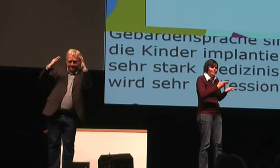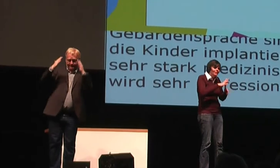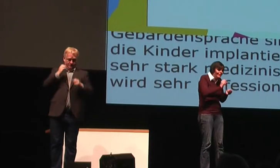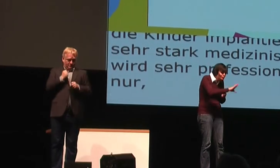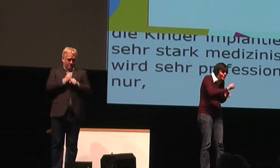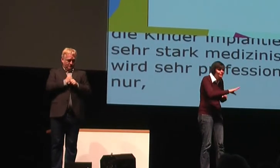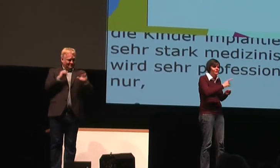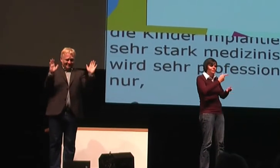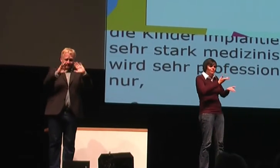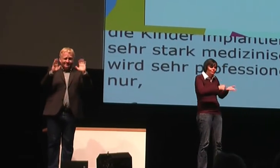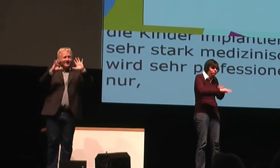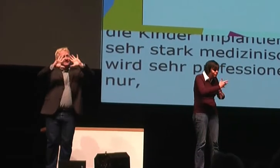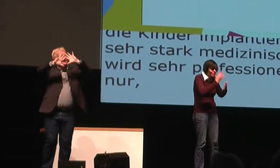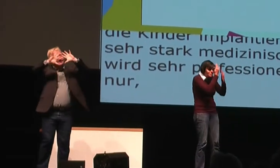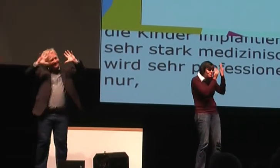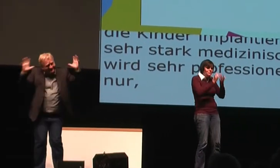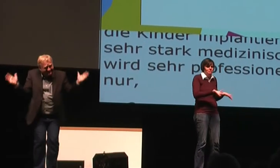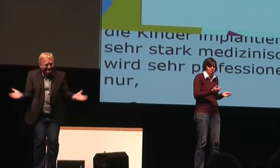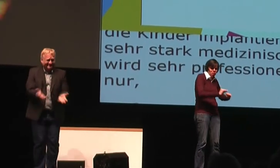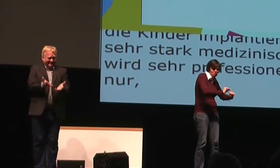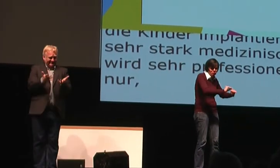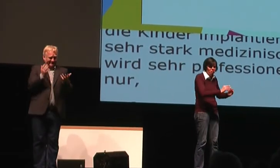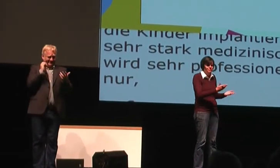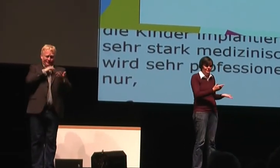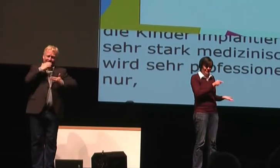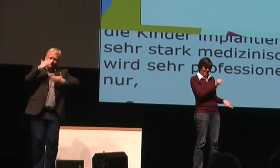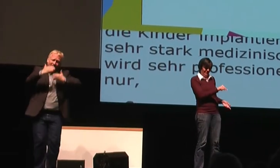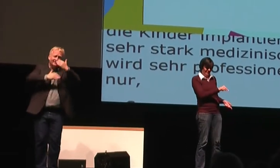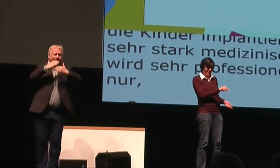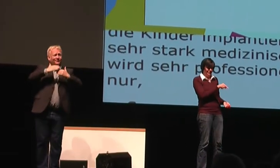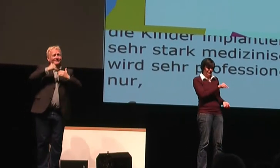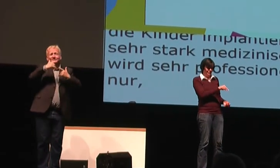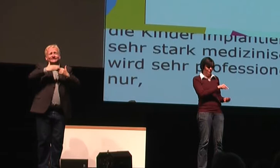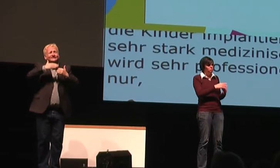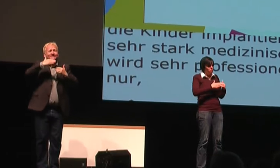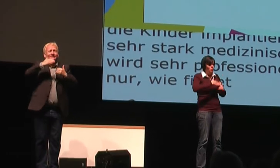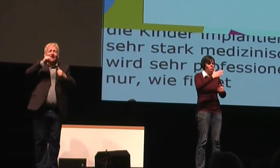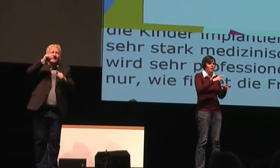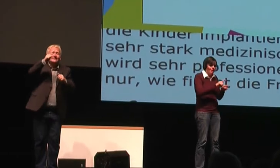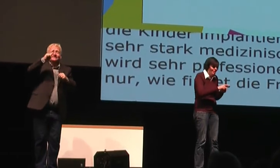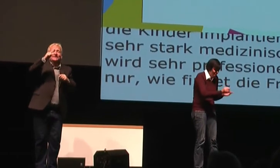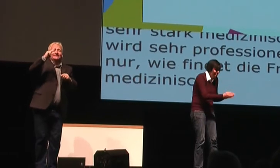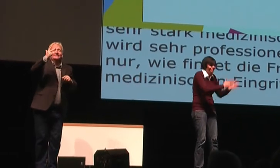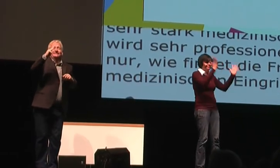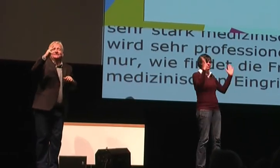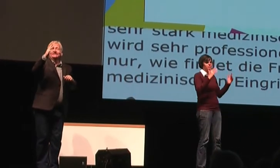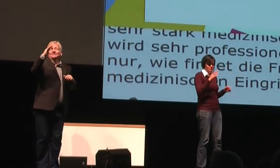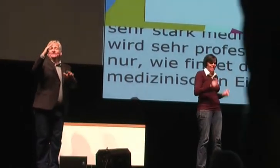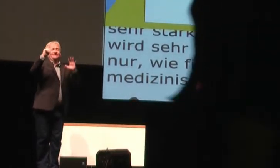Es gibt eine Beratung Richtung CI, es gibt eine Therapie, aber die ist rein nürgerichtet orientiert in den meisten Ländern. Aber